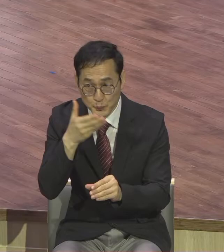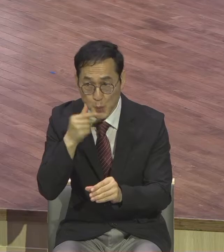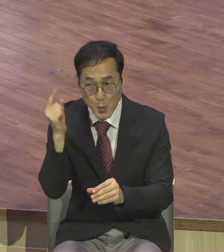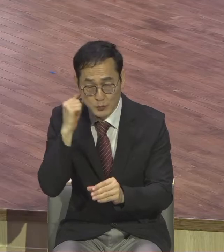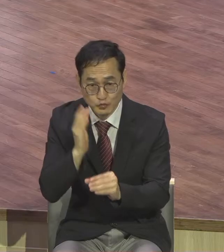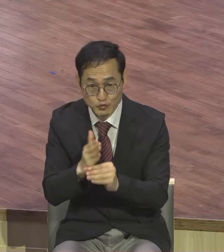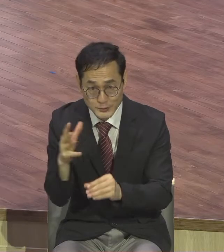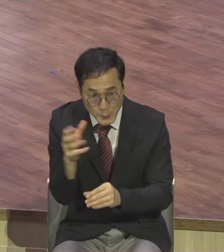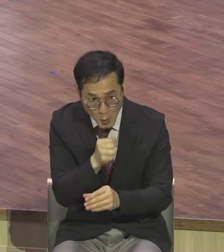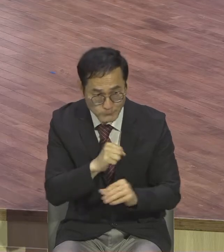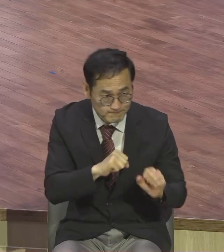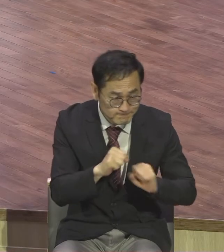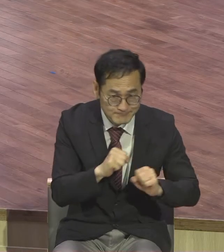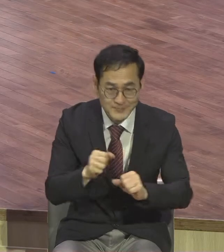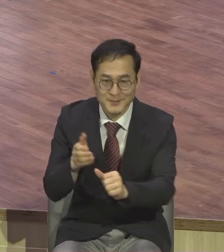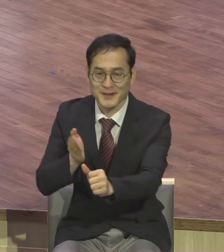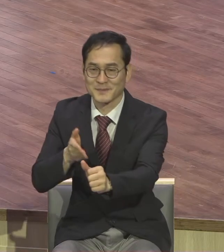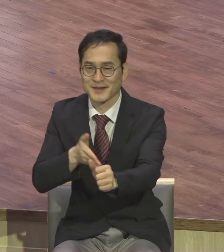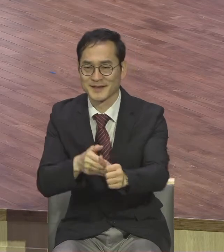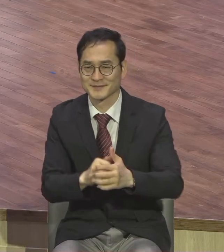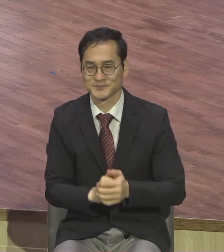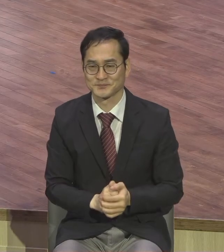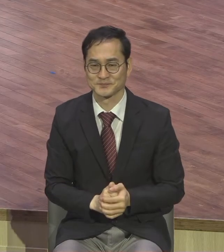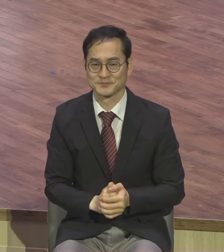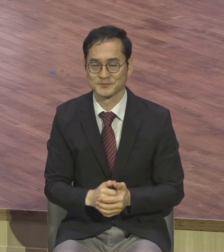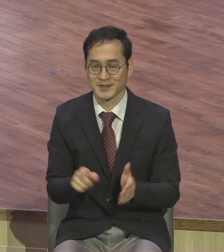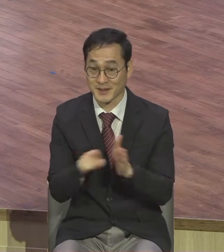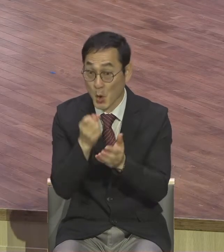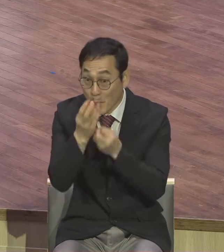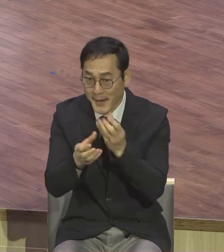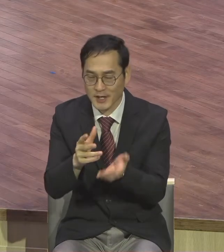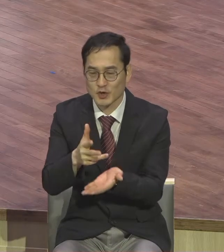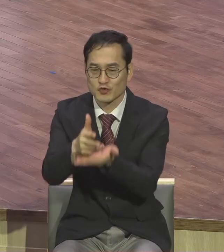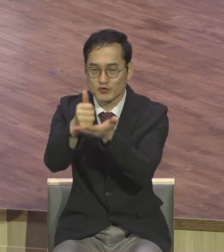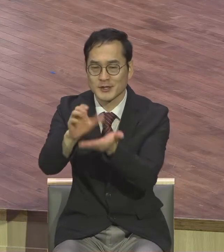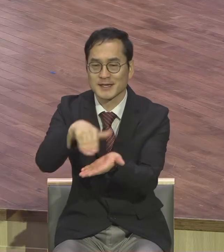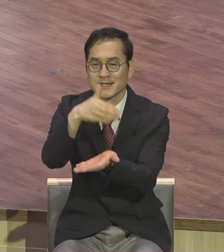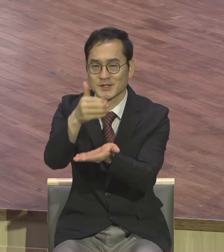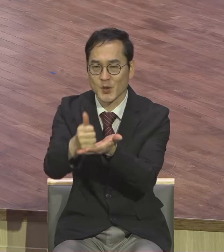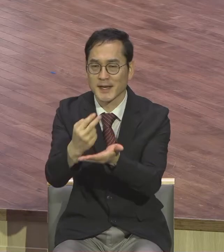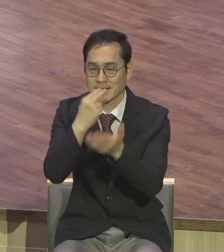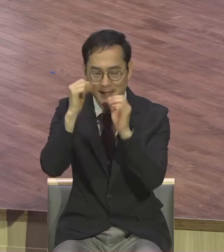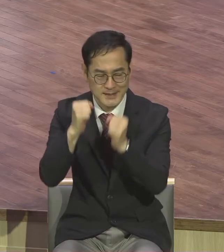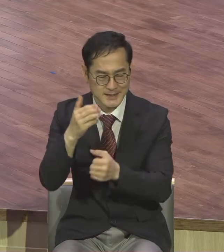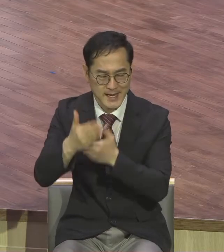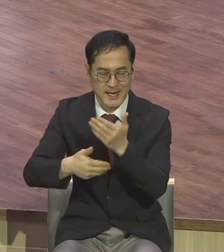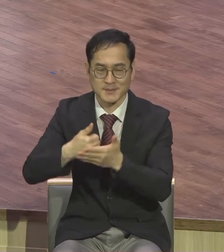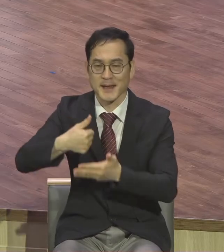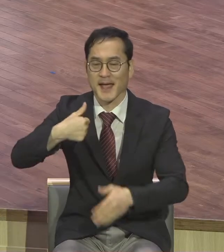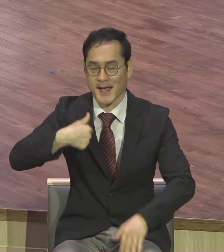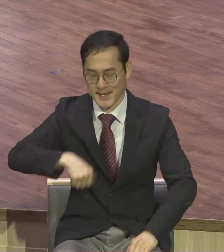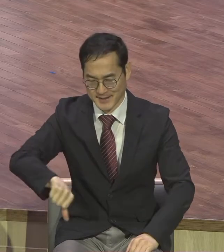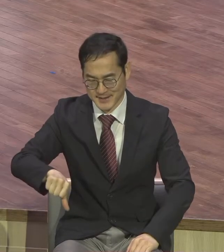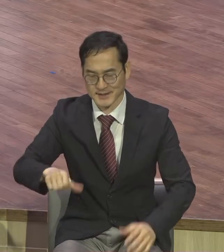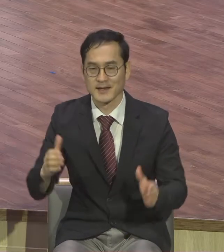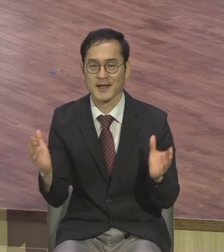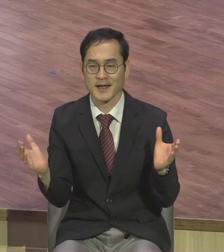신앙고백합니다. 주는 그리스도시오. 살아계신 하나님의 아들이십니다. 아멘.